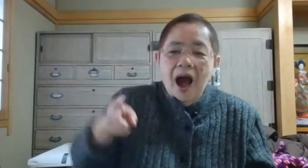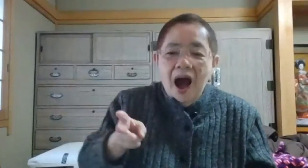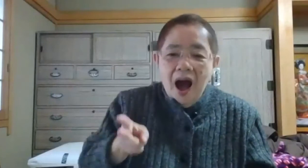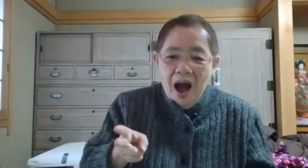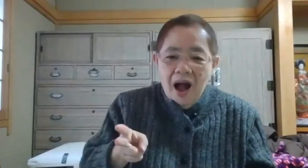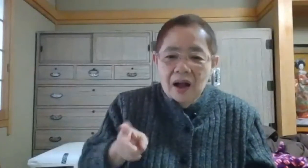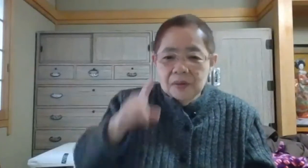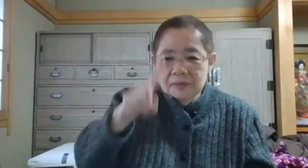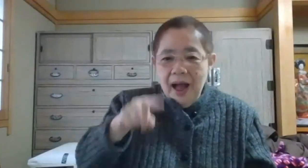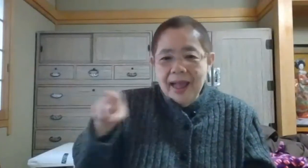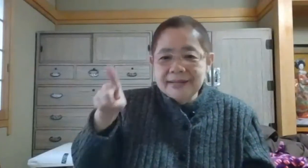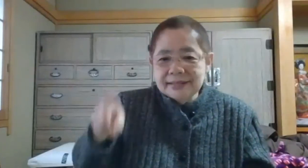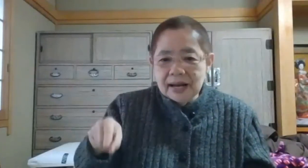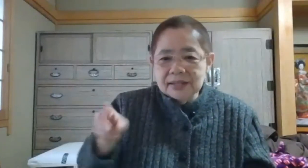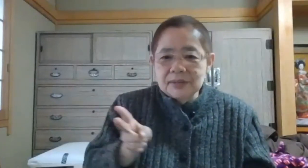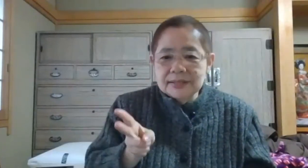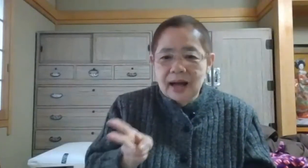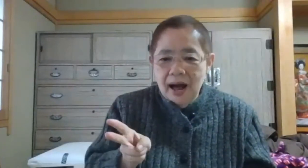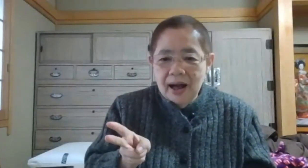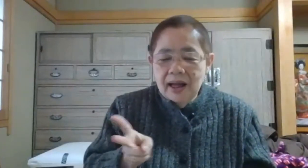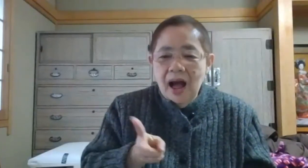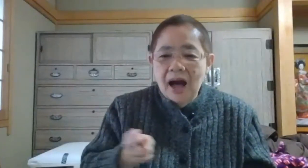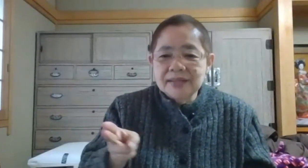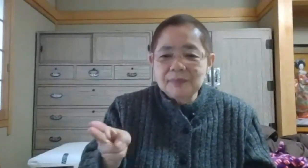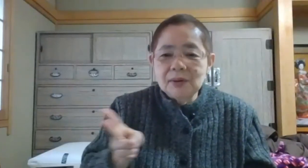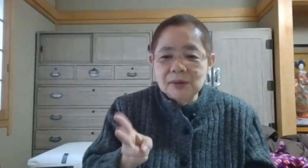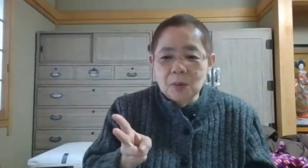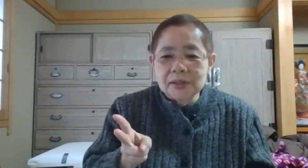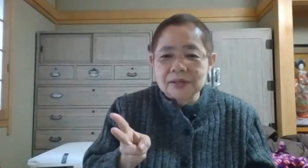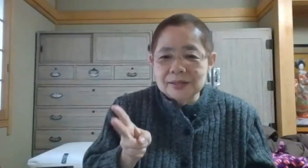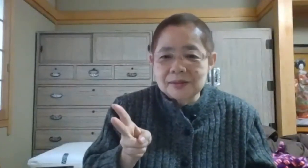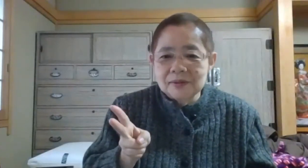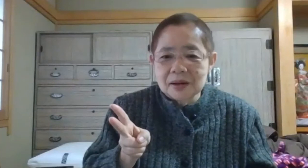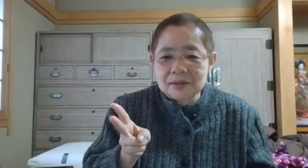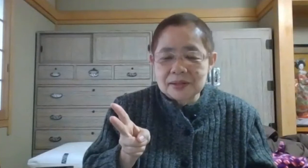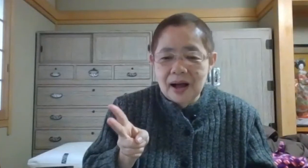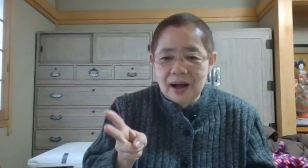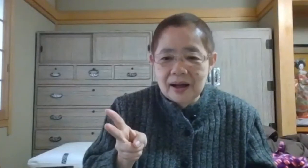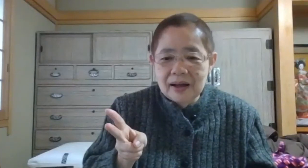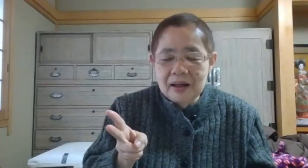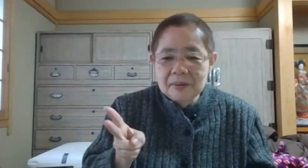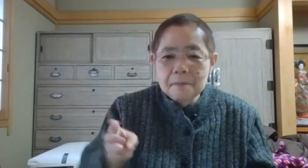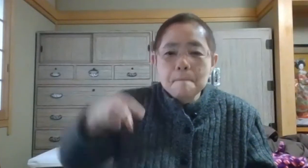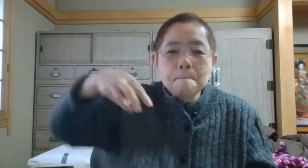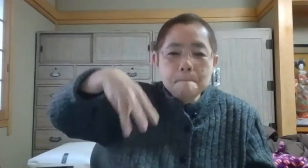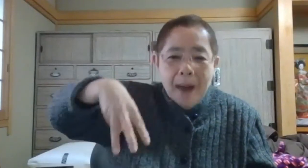はこれはえいちから来てますははさみのはと覚えてくださっても結構いいはま